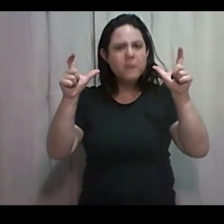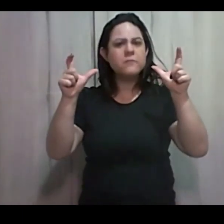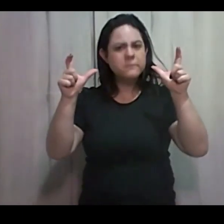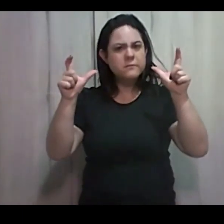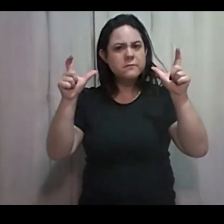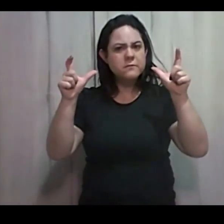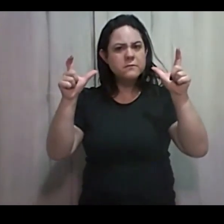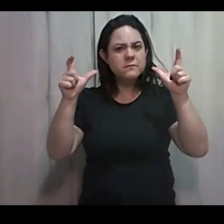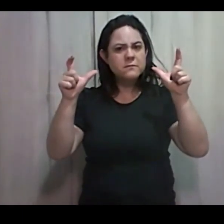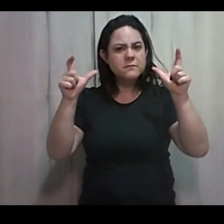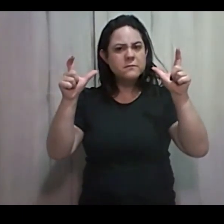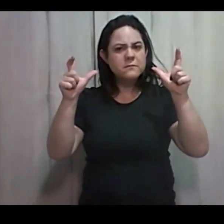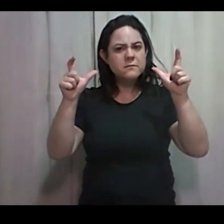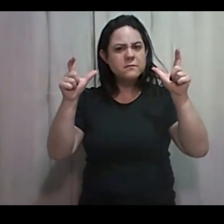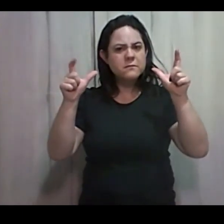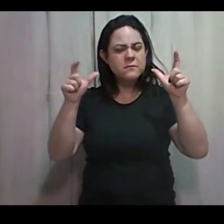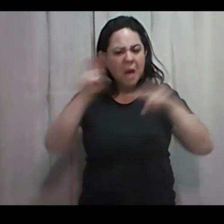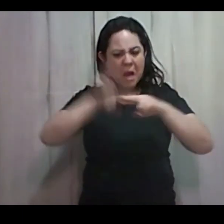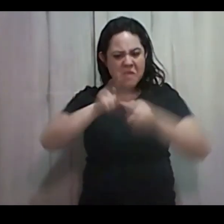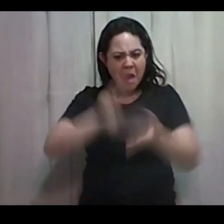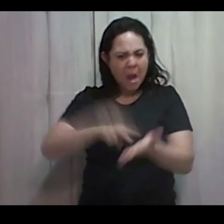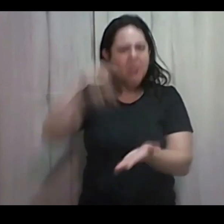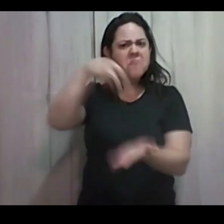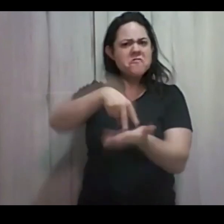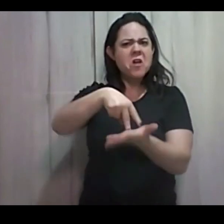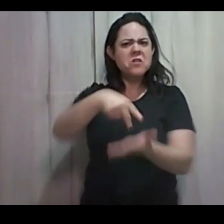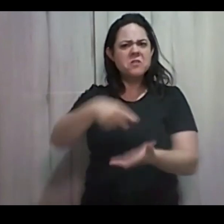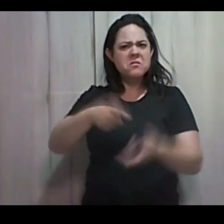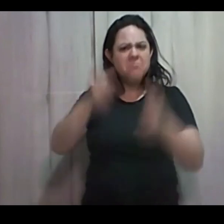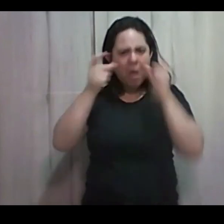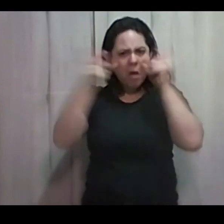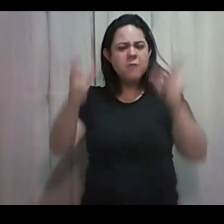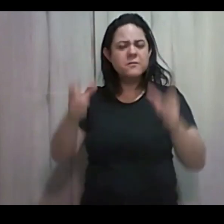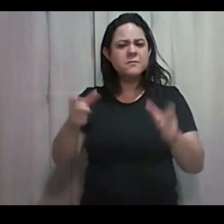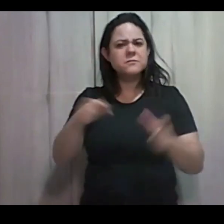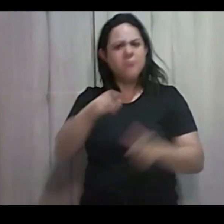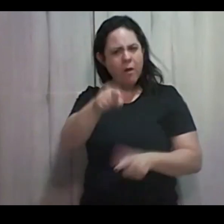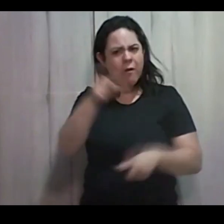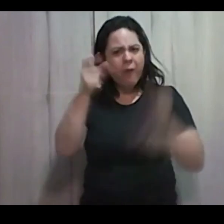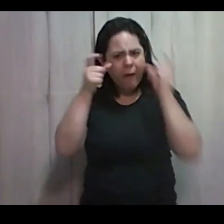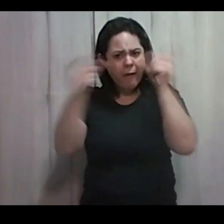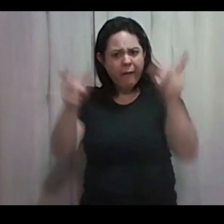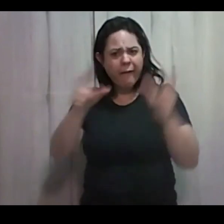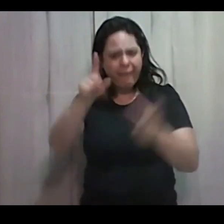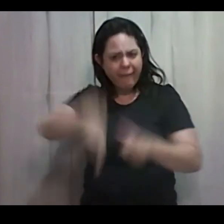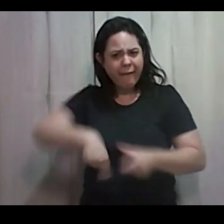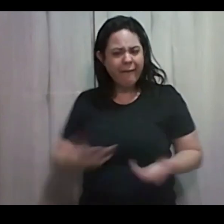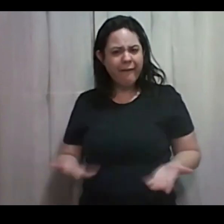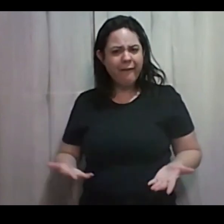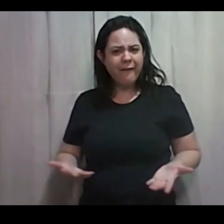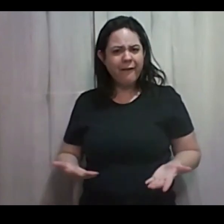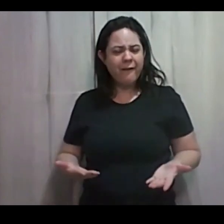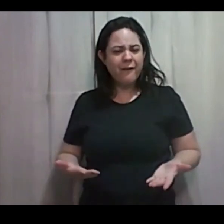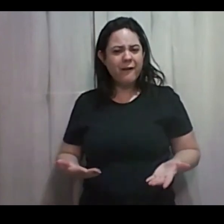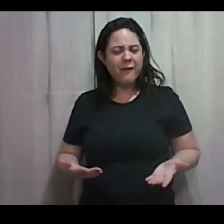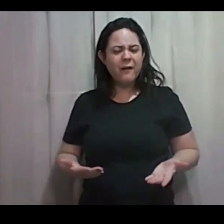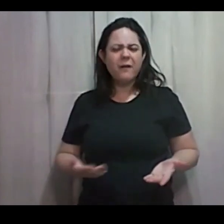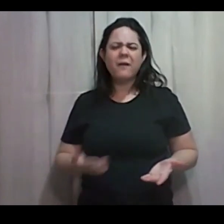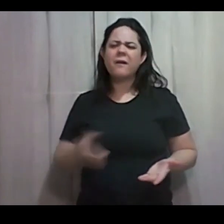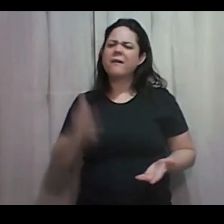Levanta Dessa cadeira E presta atenção Presta atenção Não se deixe Enganar Pela